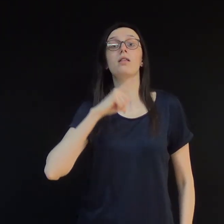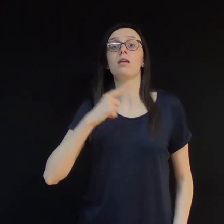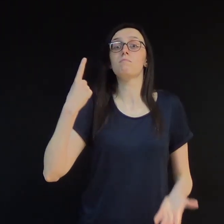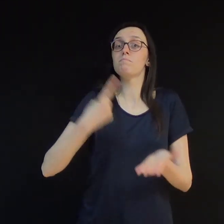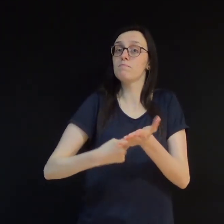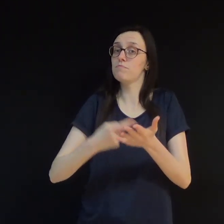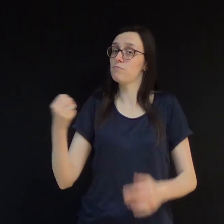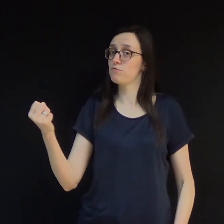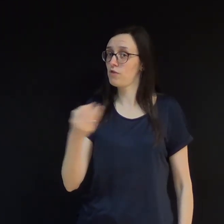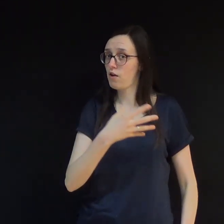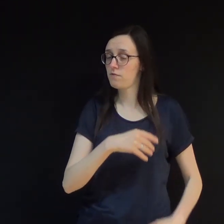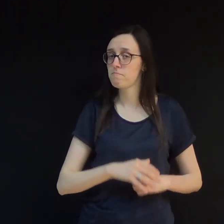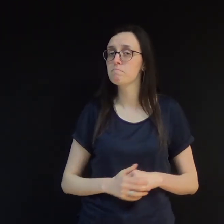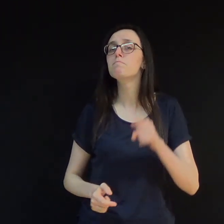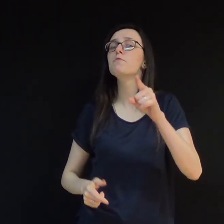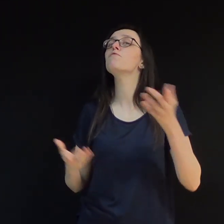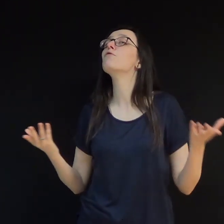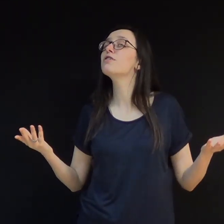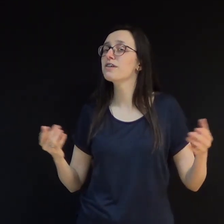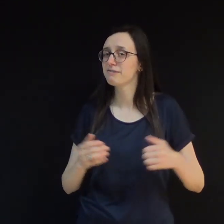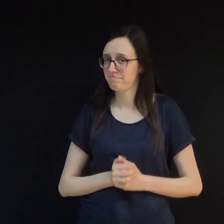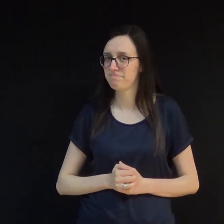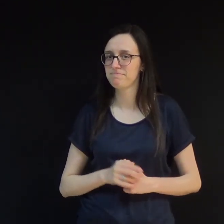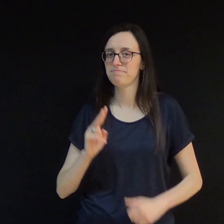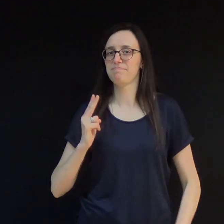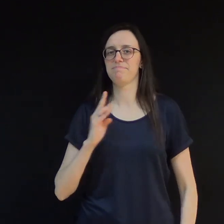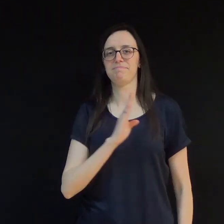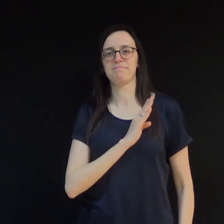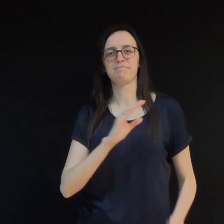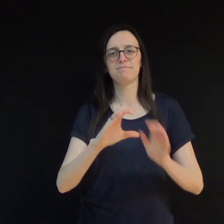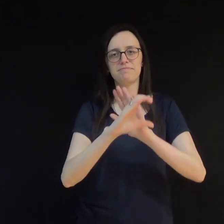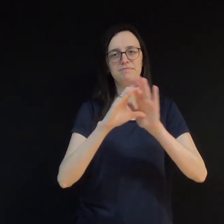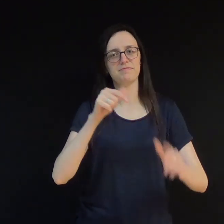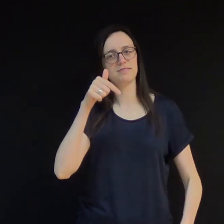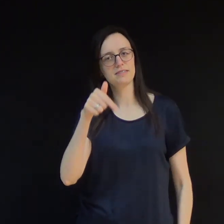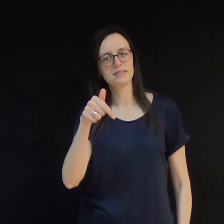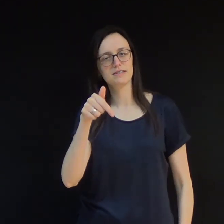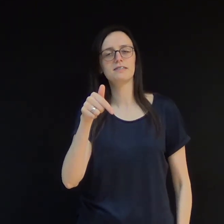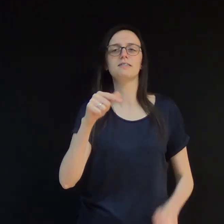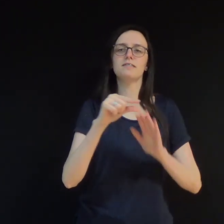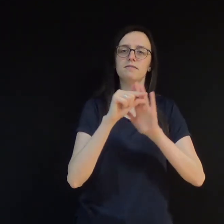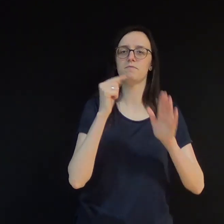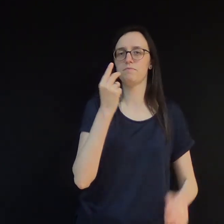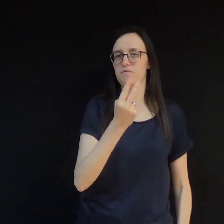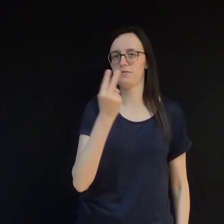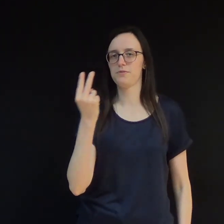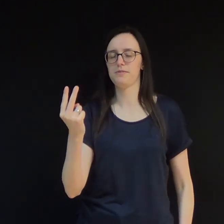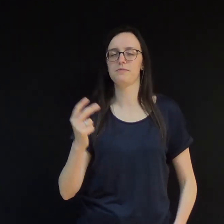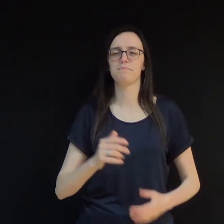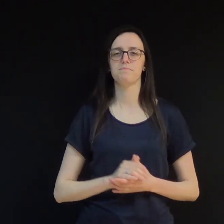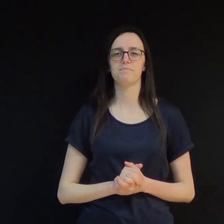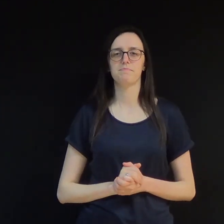E você? Hebreus 7, 22. E você? E Hebreus 22. ele tem nova Mas A